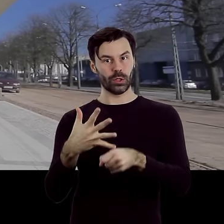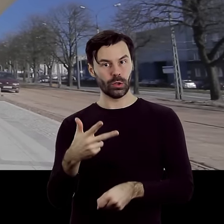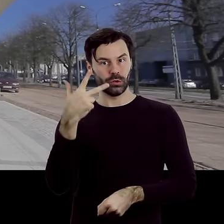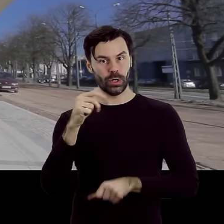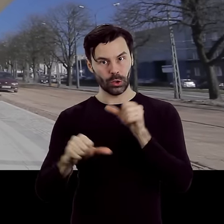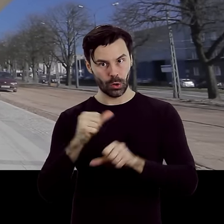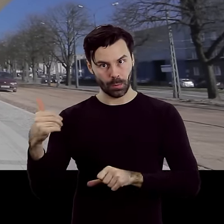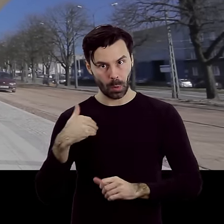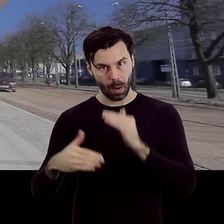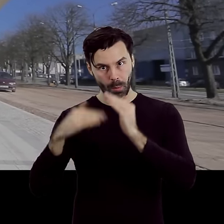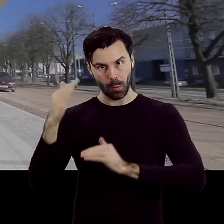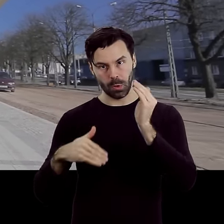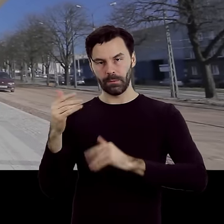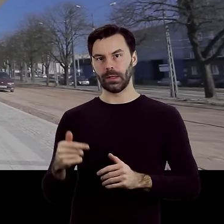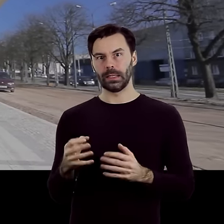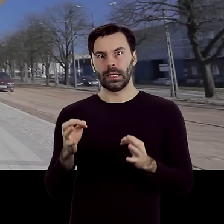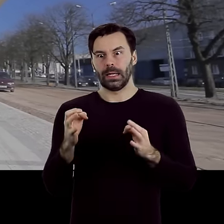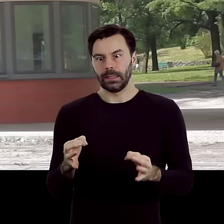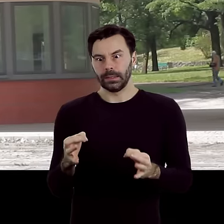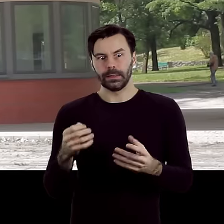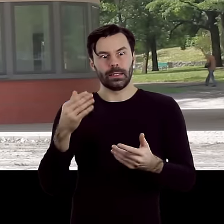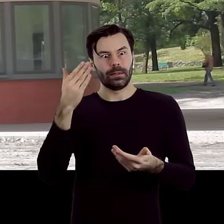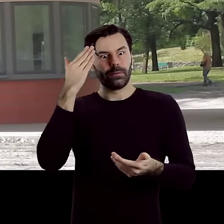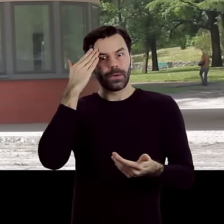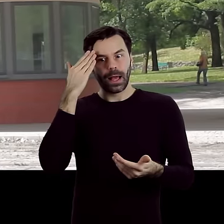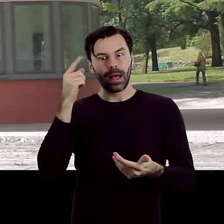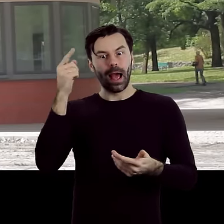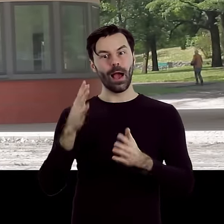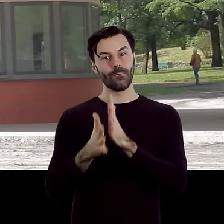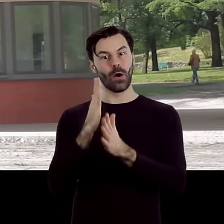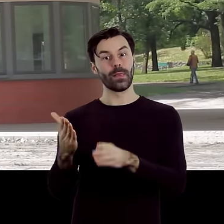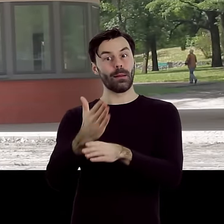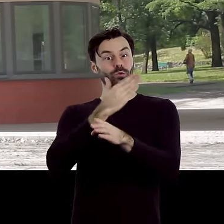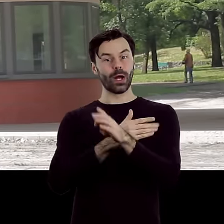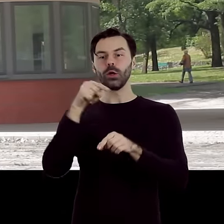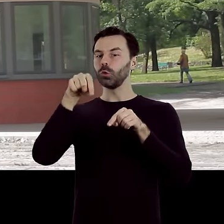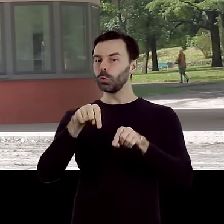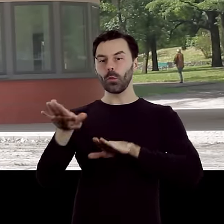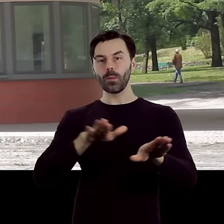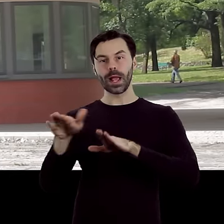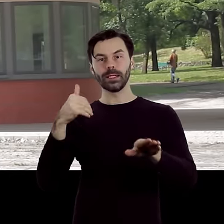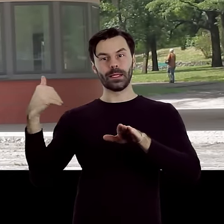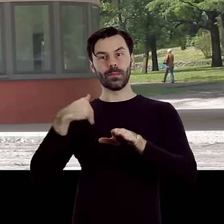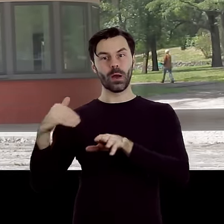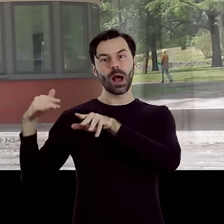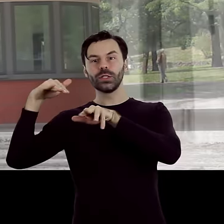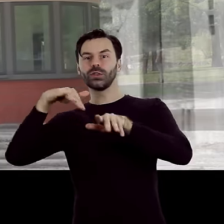roku. Trudno dziś w to uwierzyć, ale przed wojną tędy przepływała w otwartym kanale